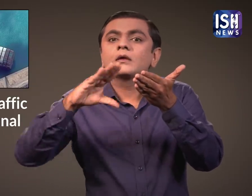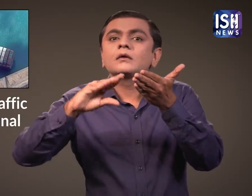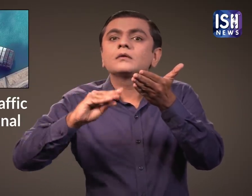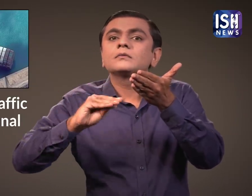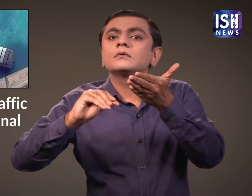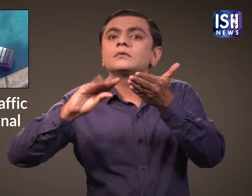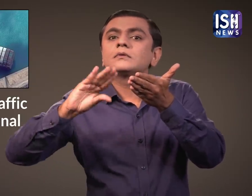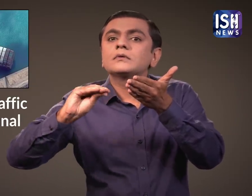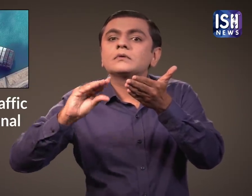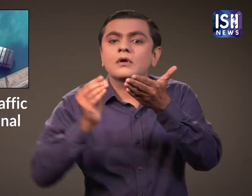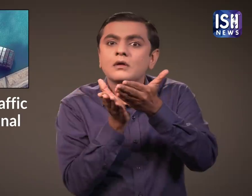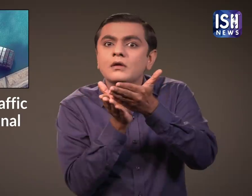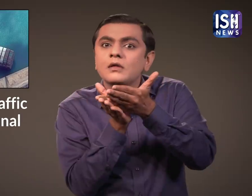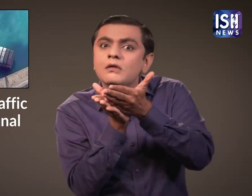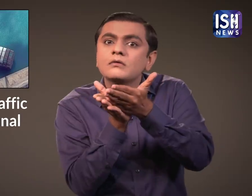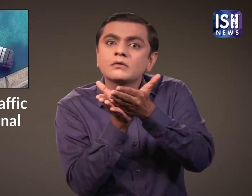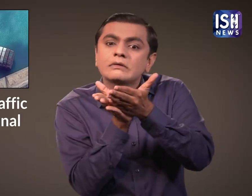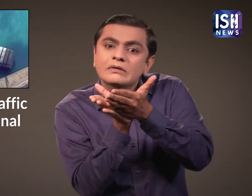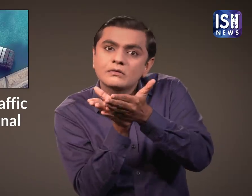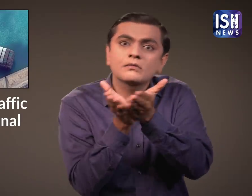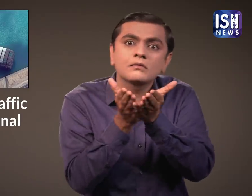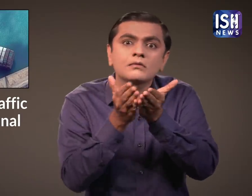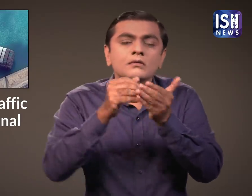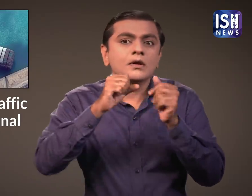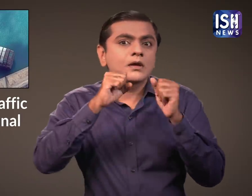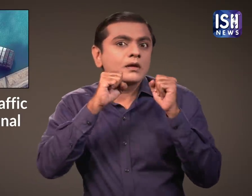गई।